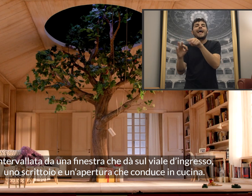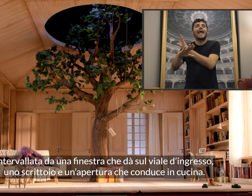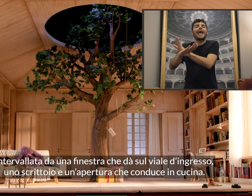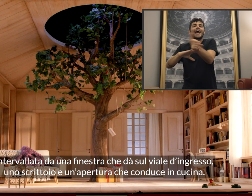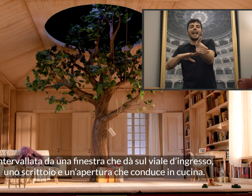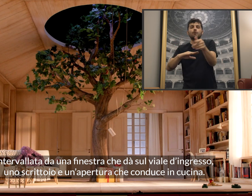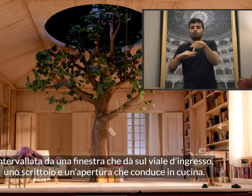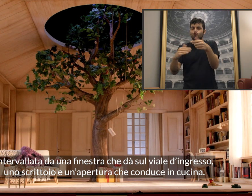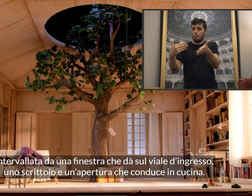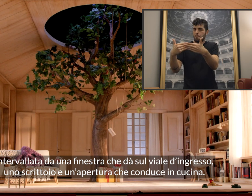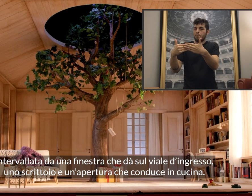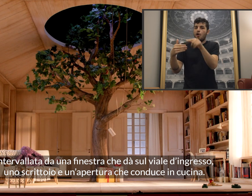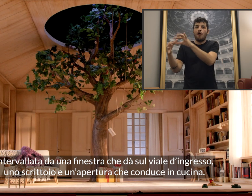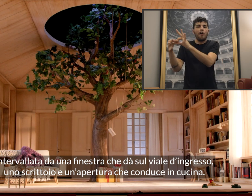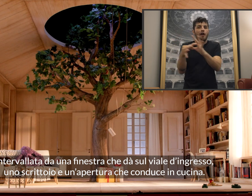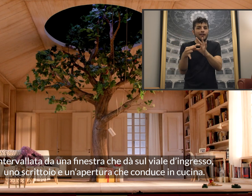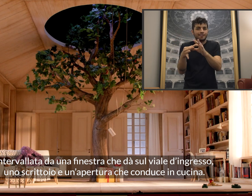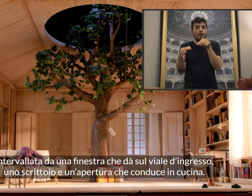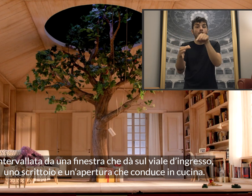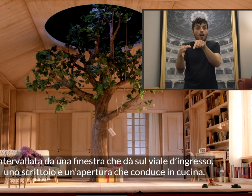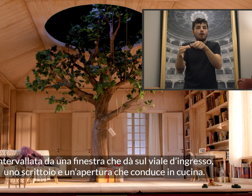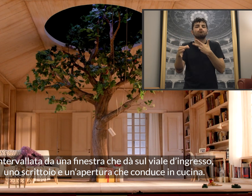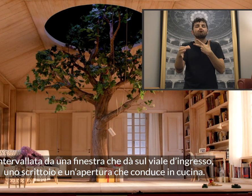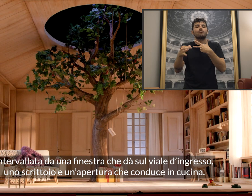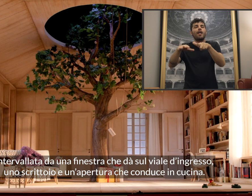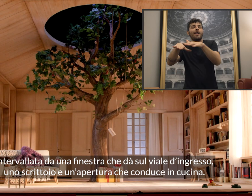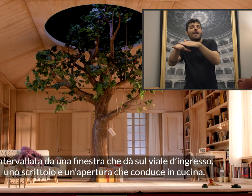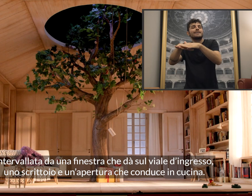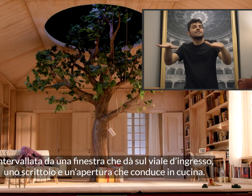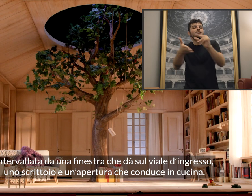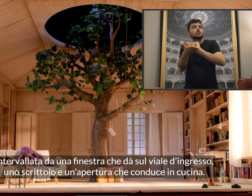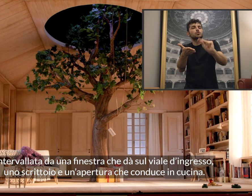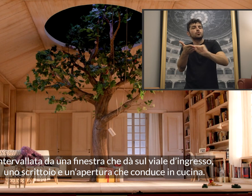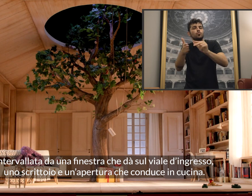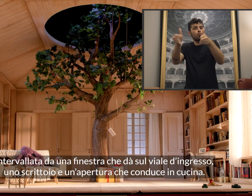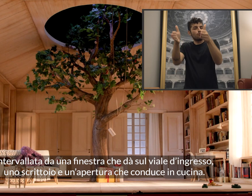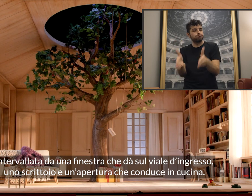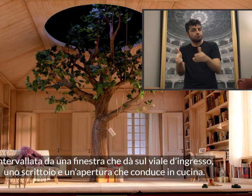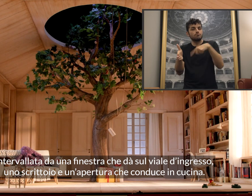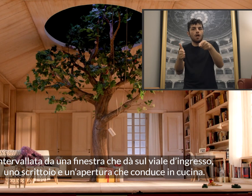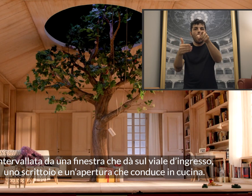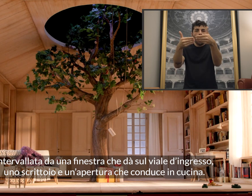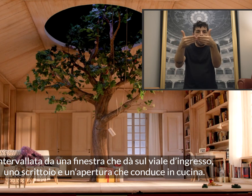d'ingresso, uno scrittoio e un'apertura che conduce in cucina.